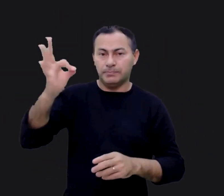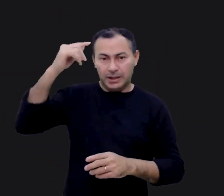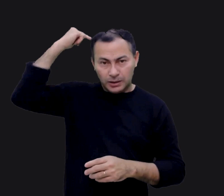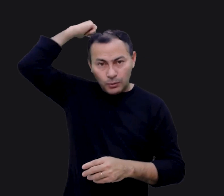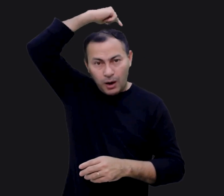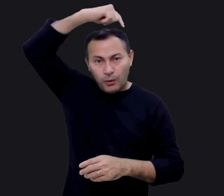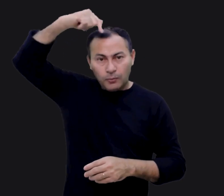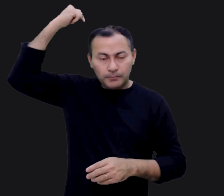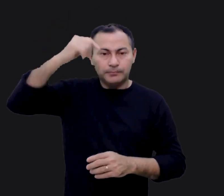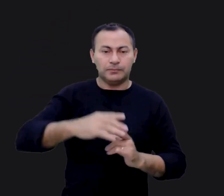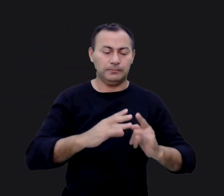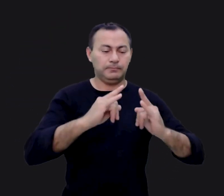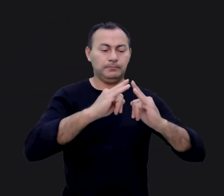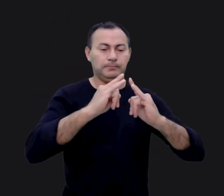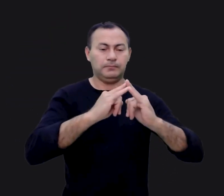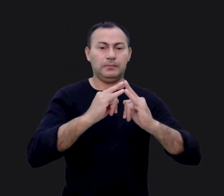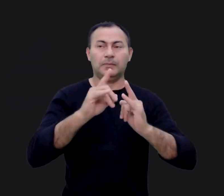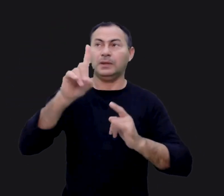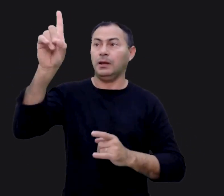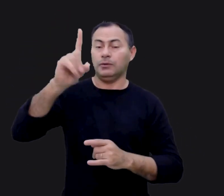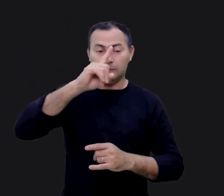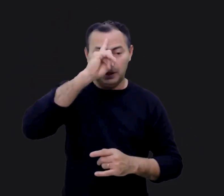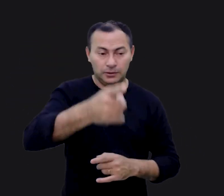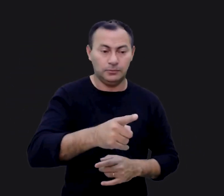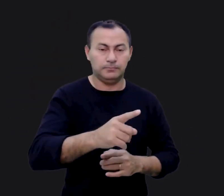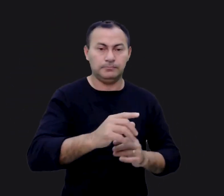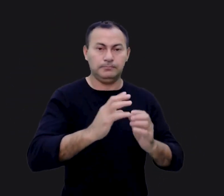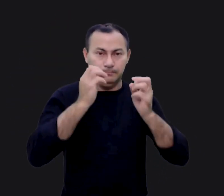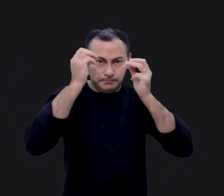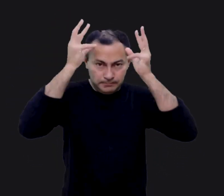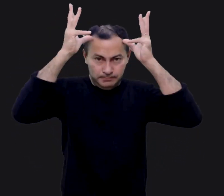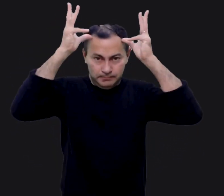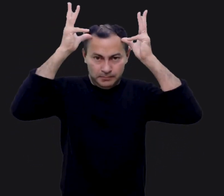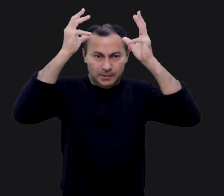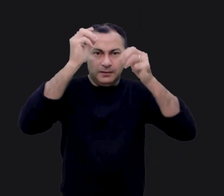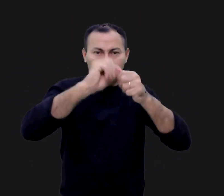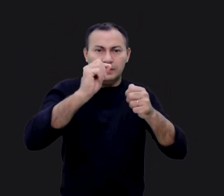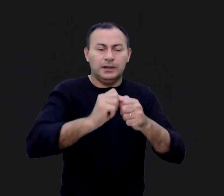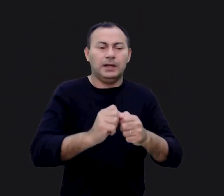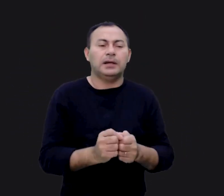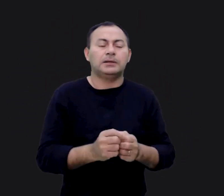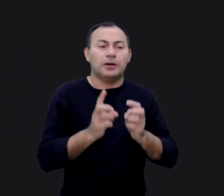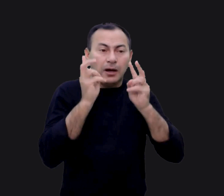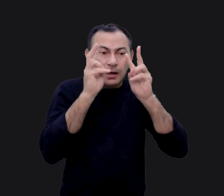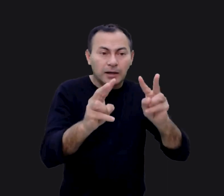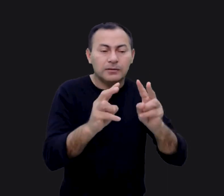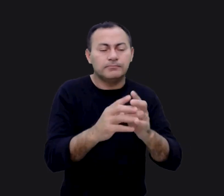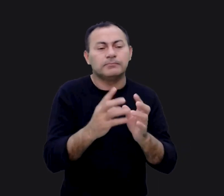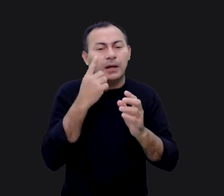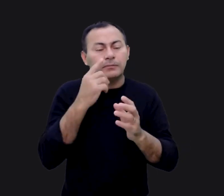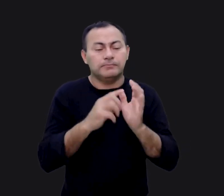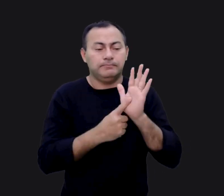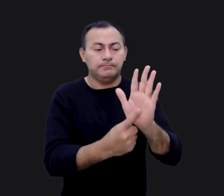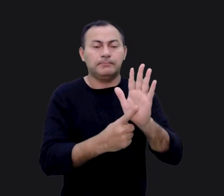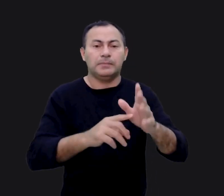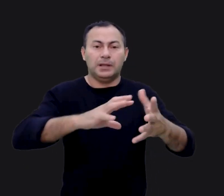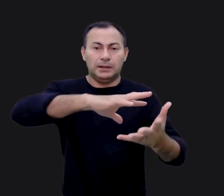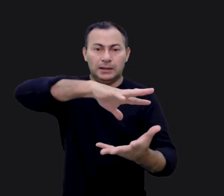espirituais. O tabernáculo que Deus ordenou a Moisés para construir era simplesmente uma visível, uma tangível expressão na